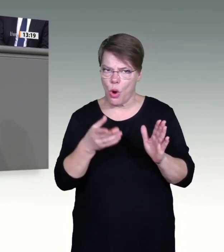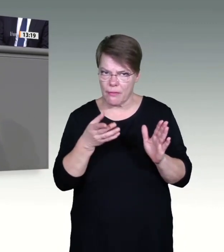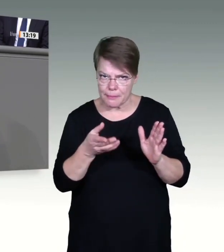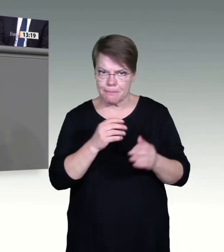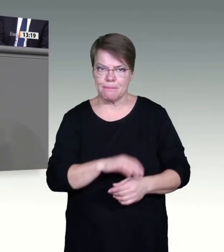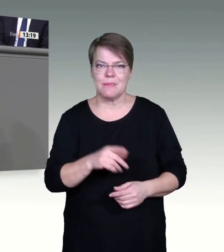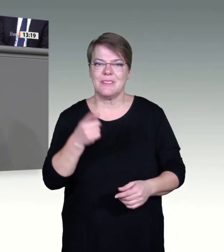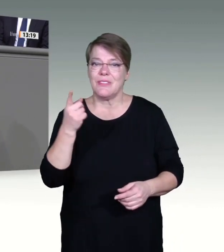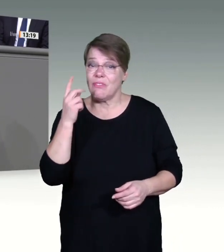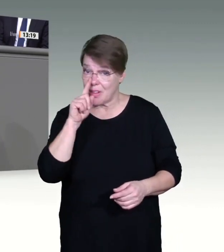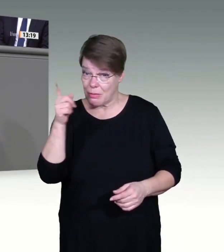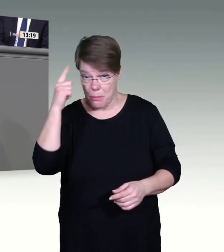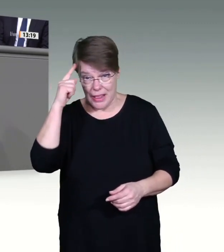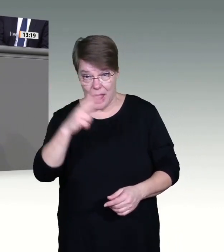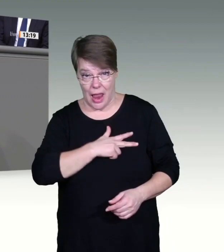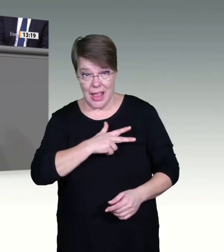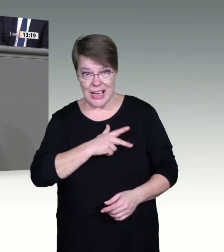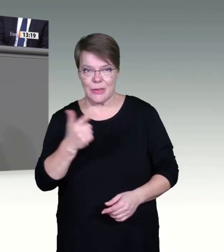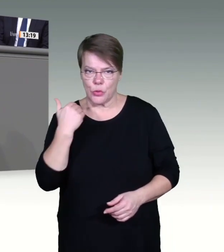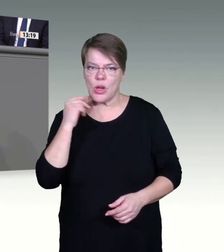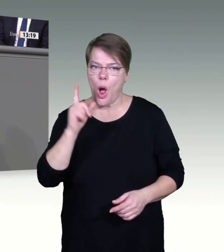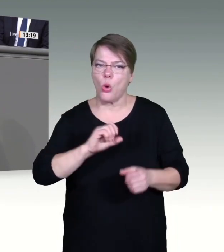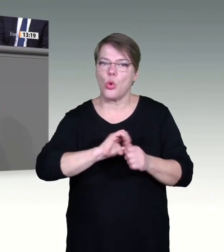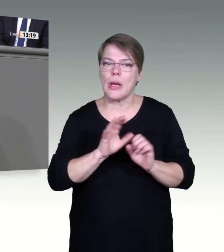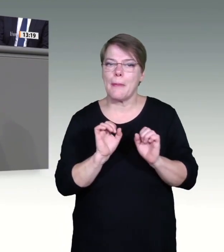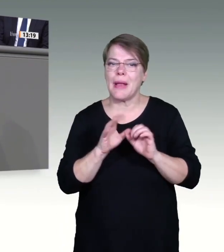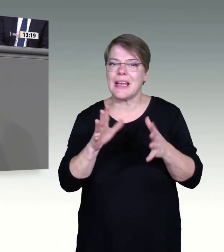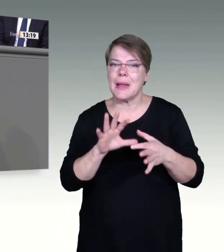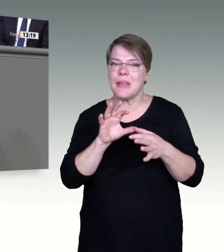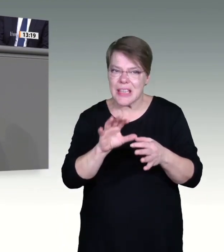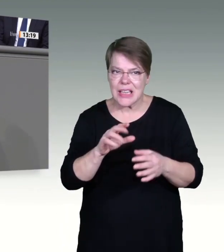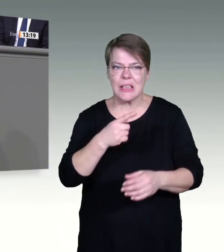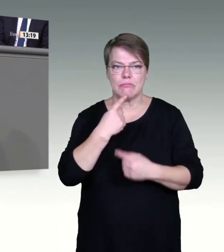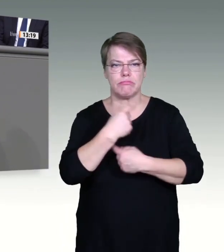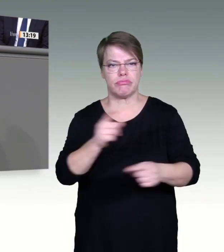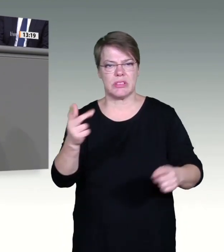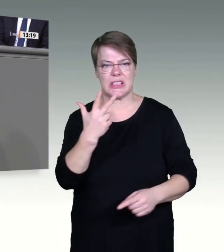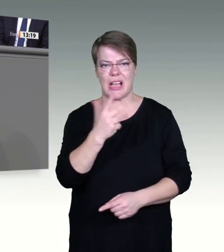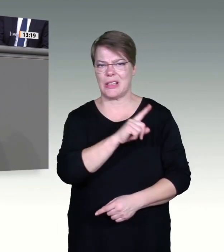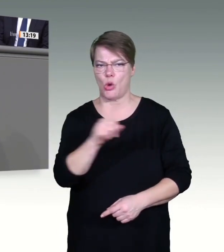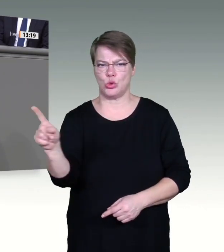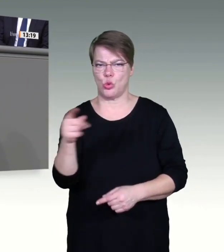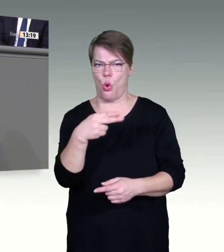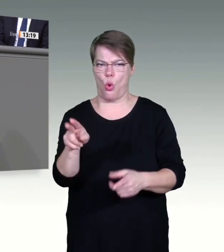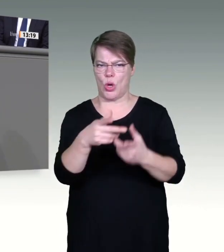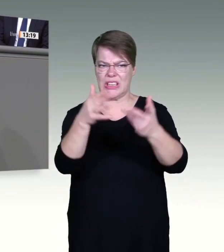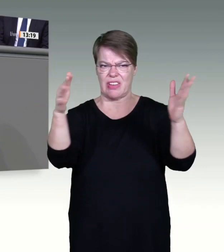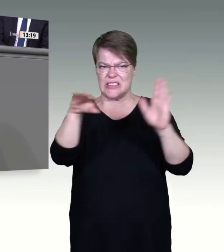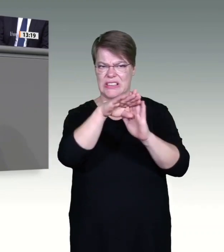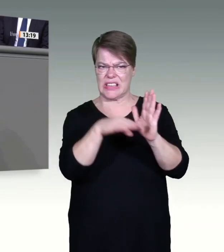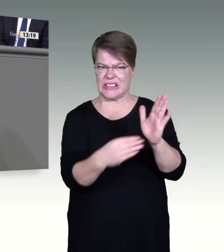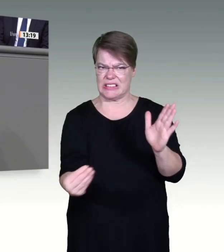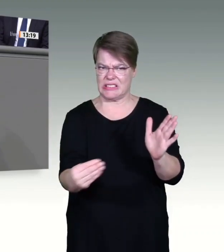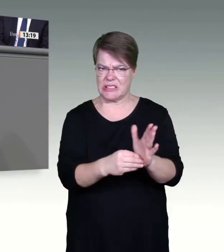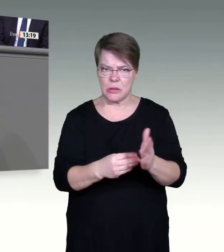unterschiedliche Anträge debattieren könnten. Sagen Sie den Menschen ganz klar, in welche Richtung es geht. Wir stehen Ihnen als Opposition konstruktiv zur Seite.